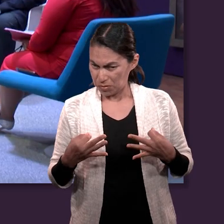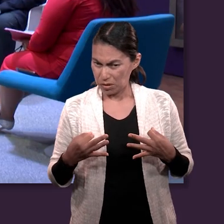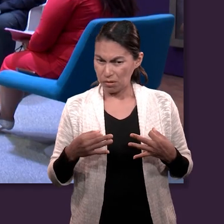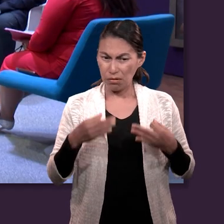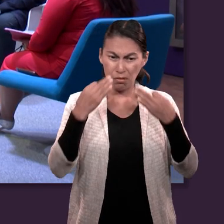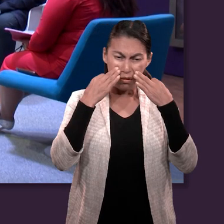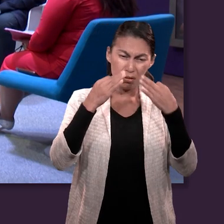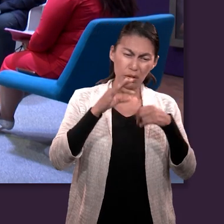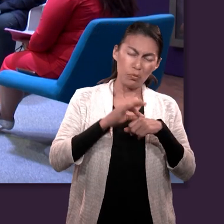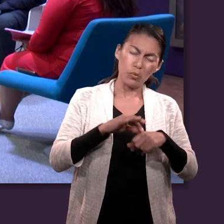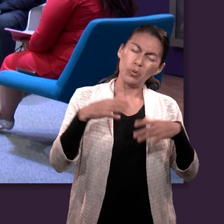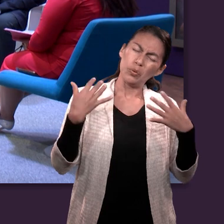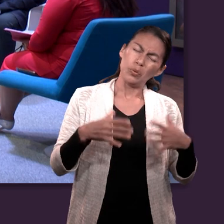para él, sino para otras personas.